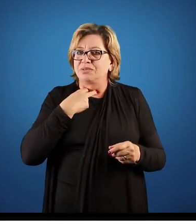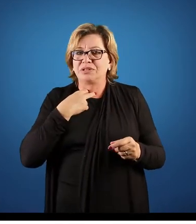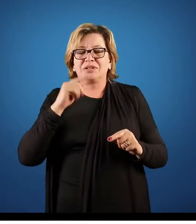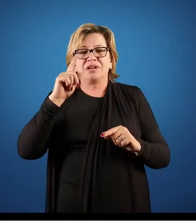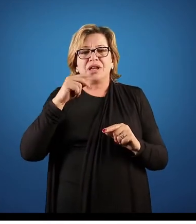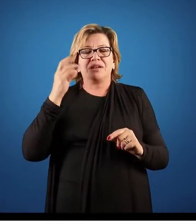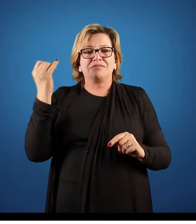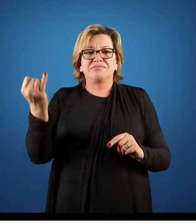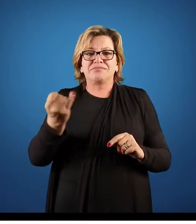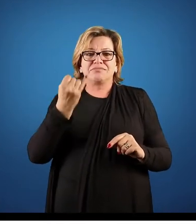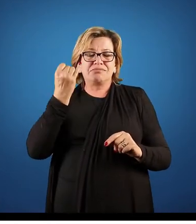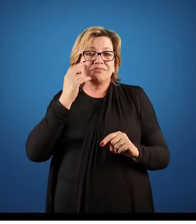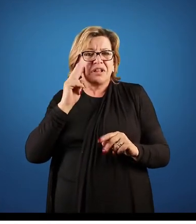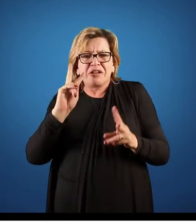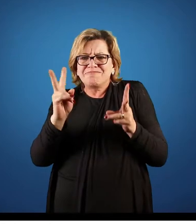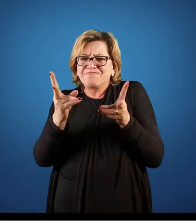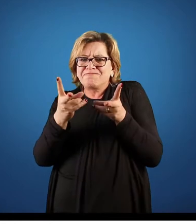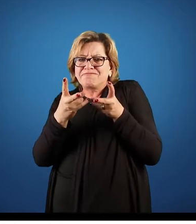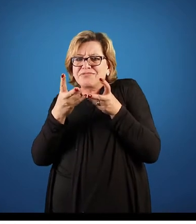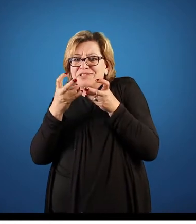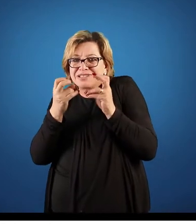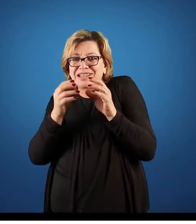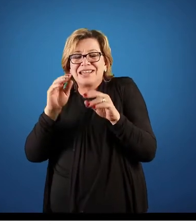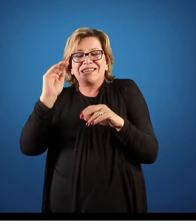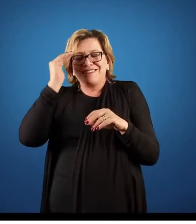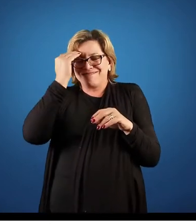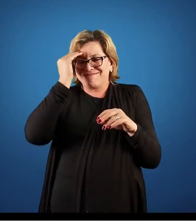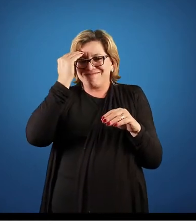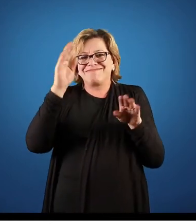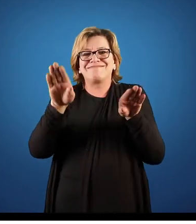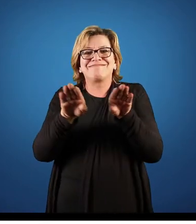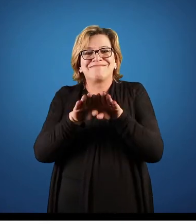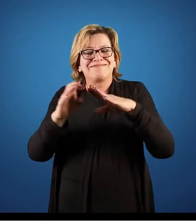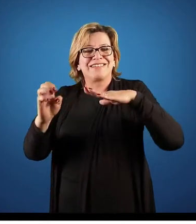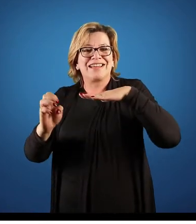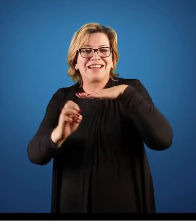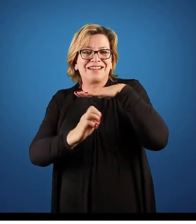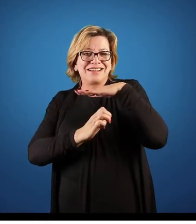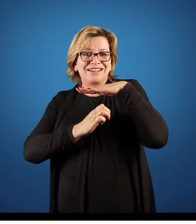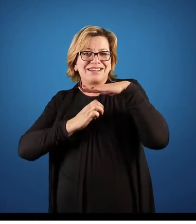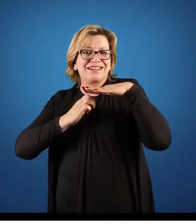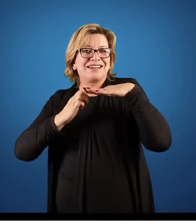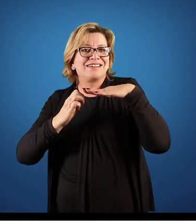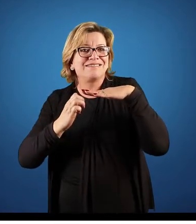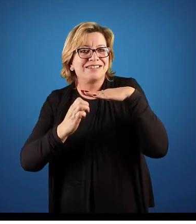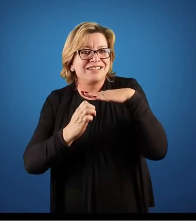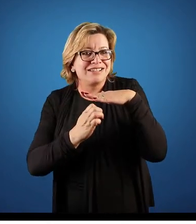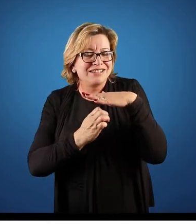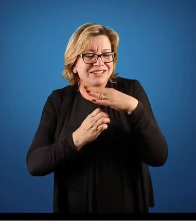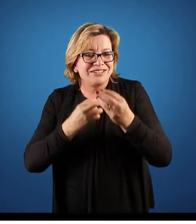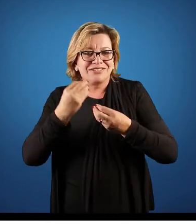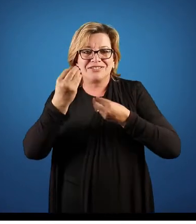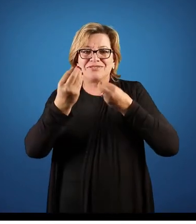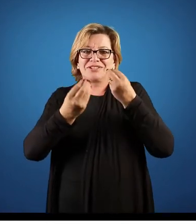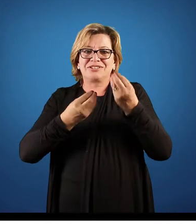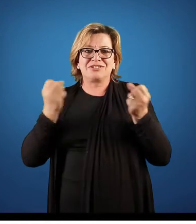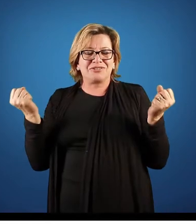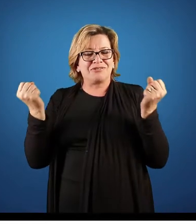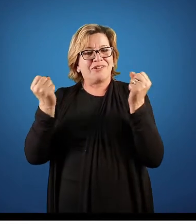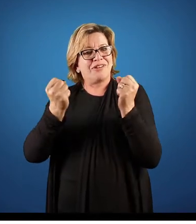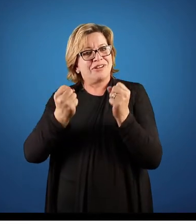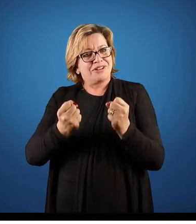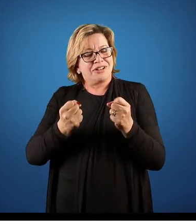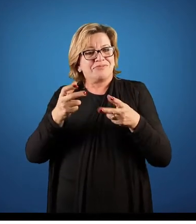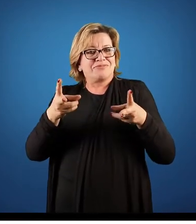visualizar isso, e é muito interessante nós partirmos e entendermos as organizações da parte de processos, para que a gente possa